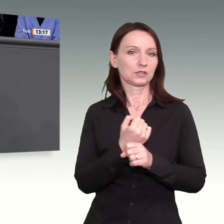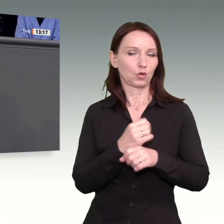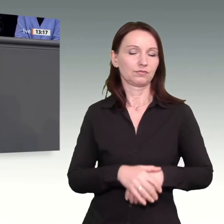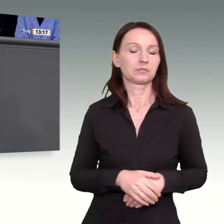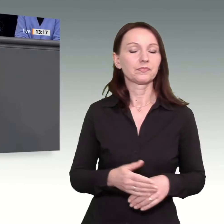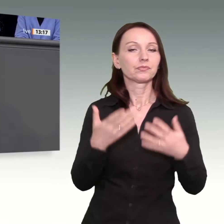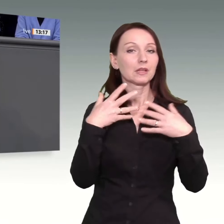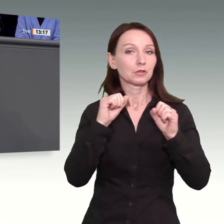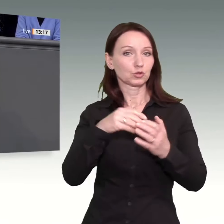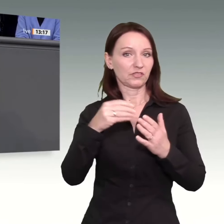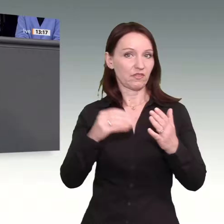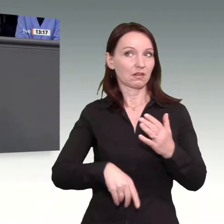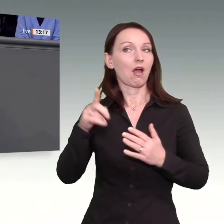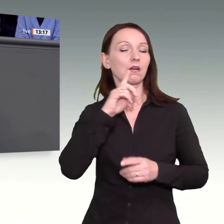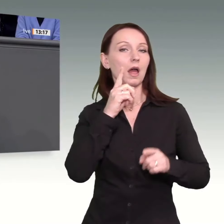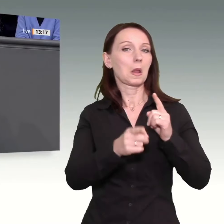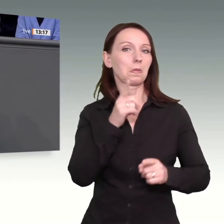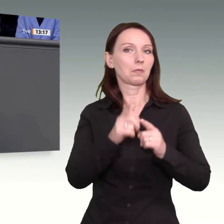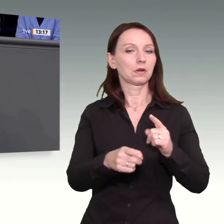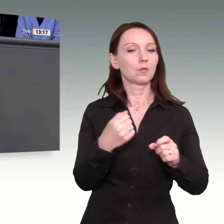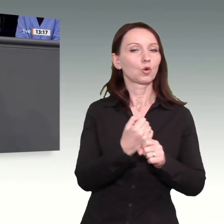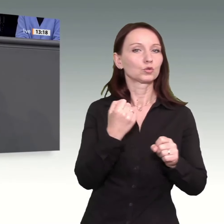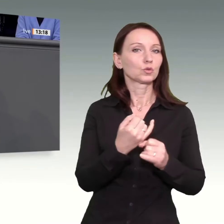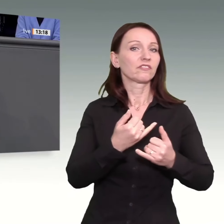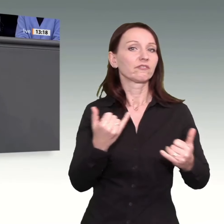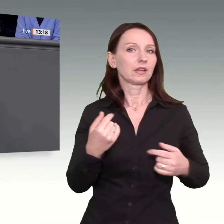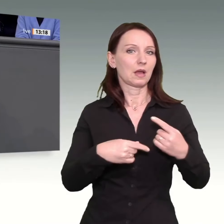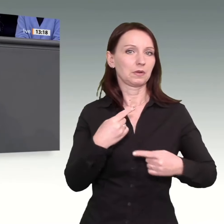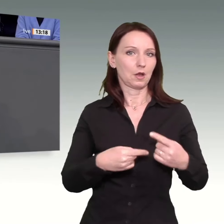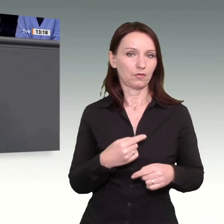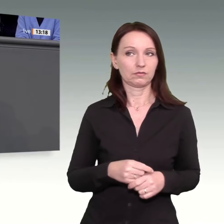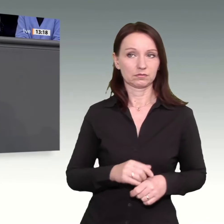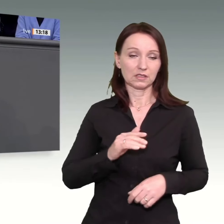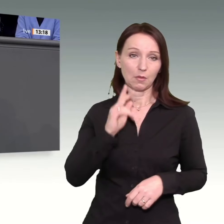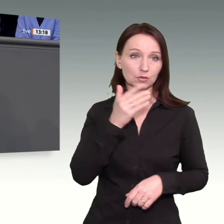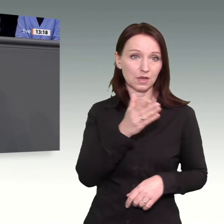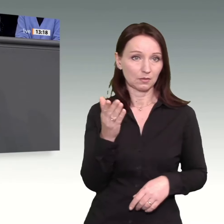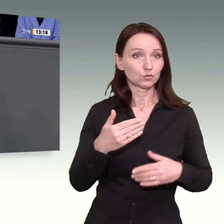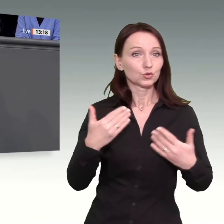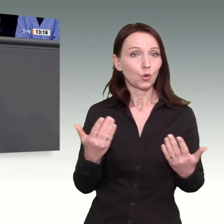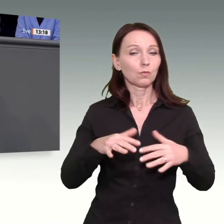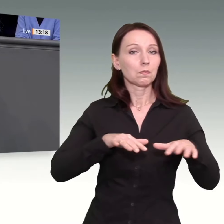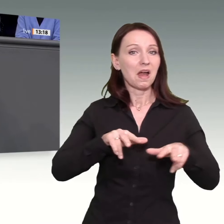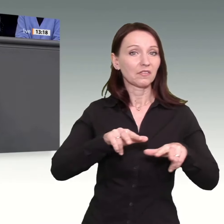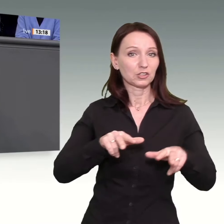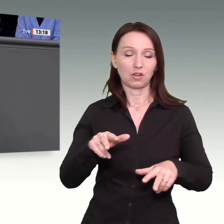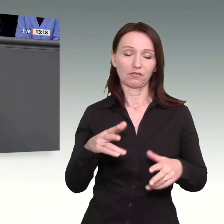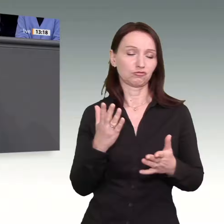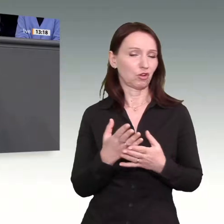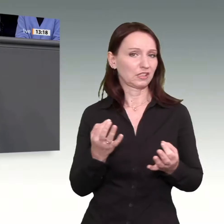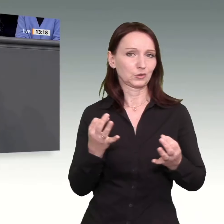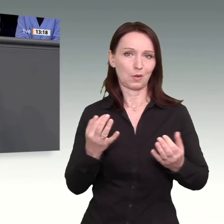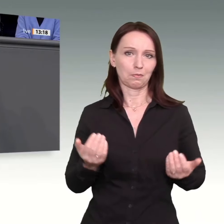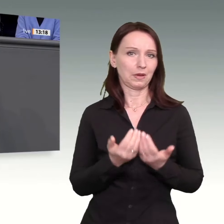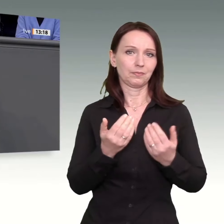Sie vor, wie produziert wird. Das, meine Damen und Herren, hat mit Marktwirtschaft nichts mehr zu tun, umso mehr